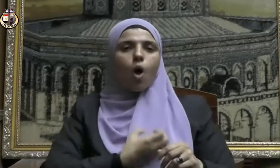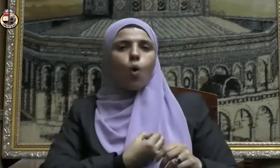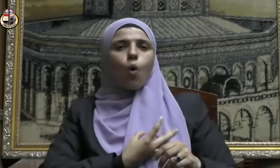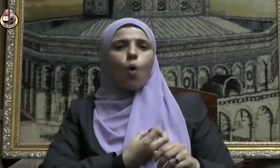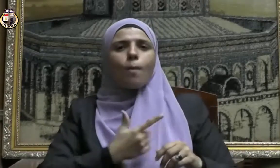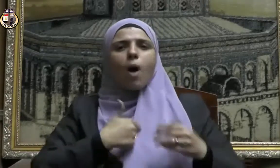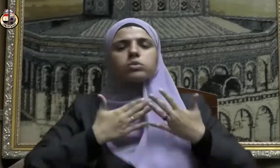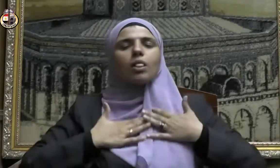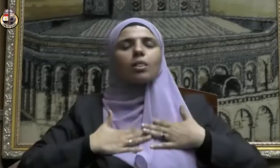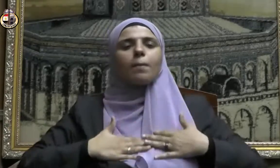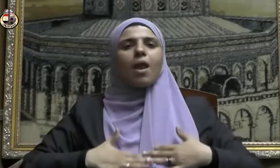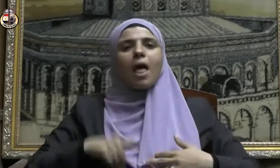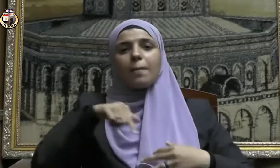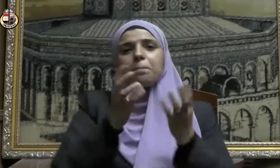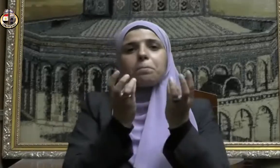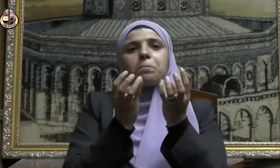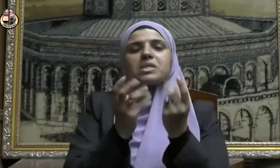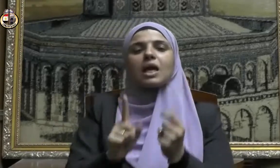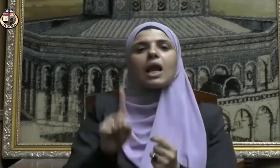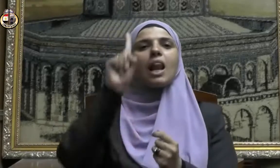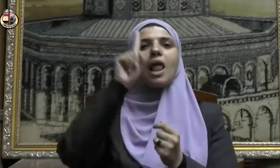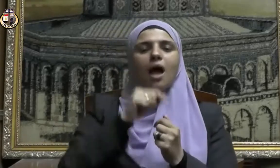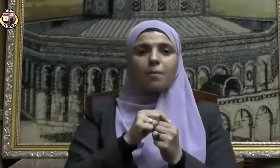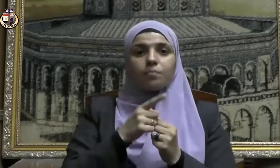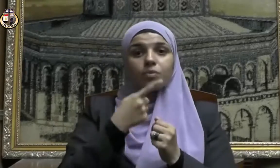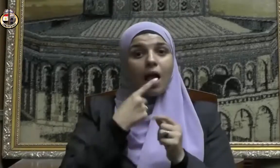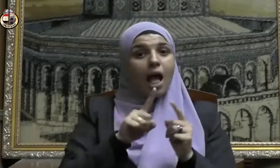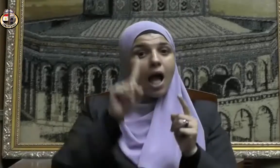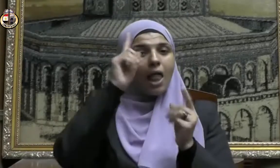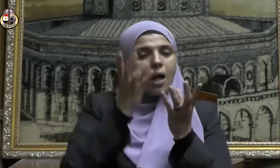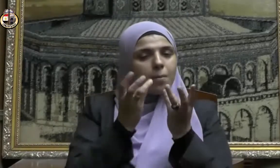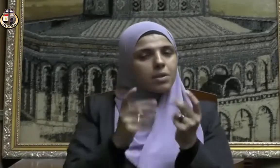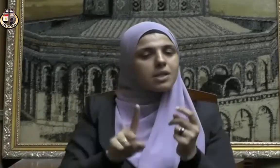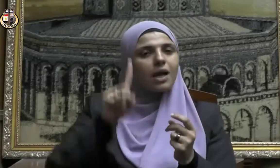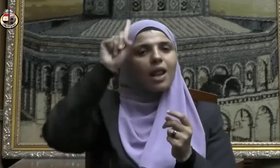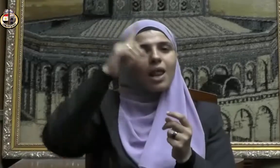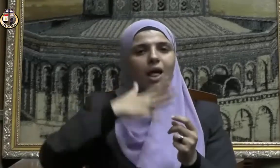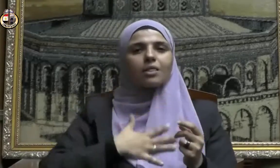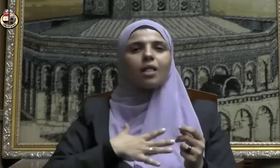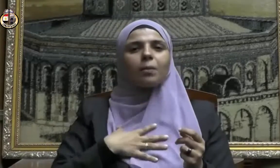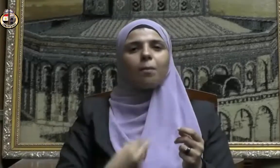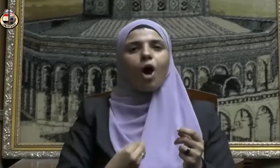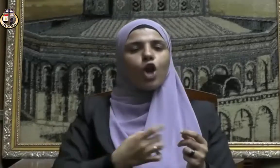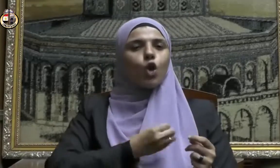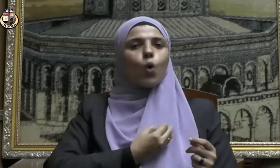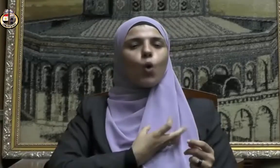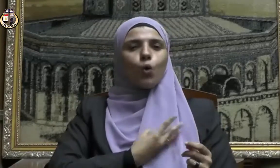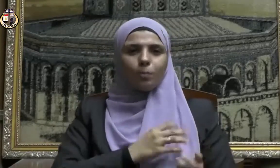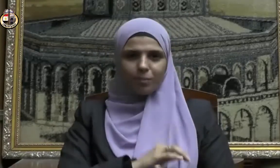قلوبهم بذكر الله ألا بذكر الله تطمئن القلوب